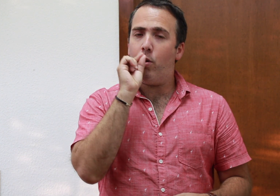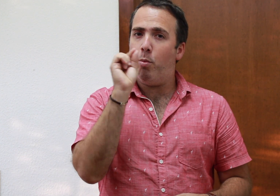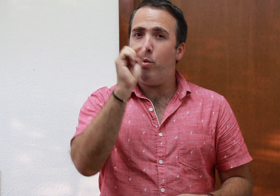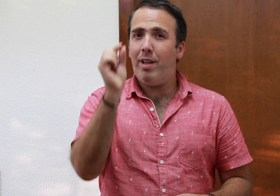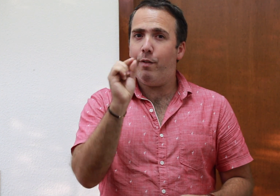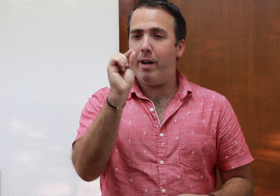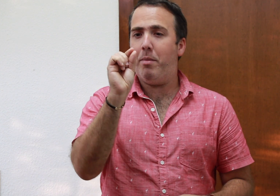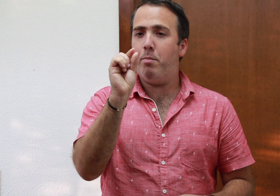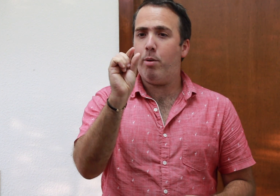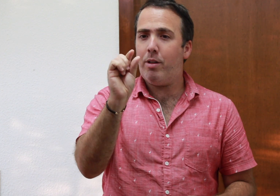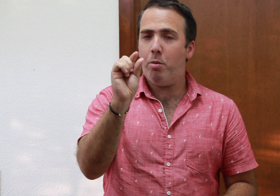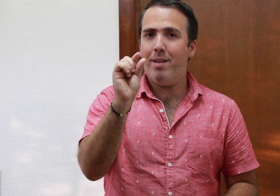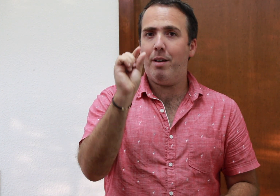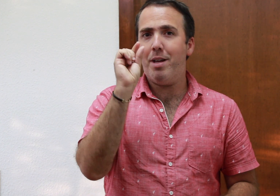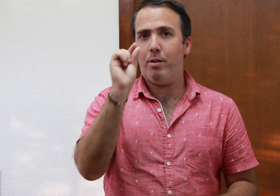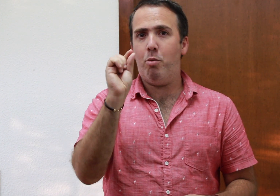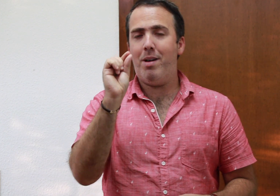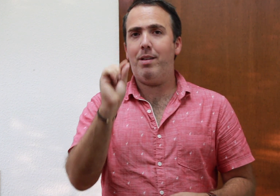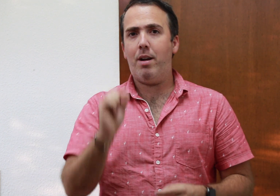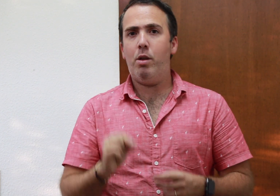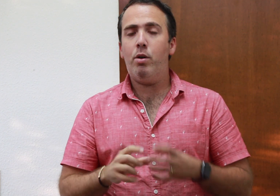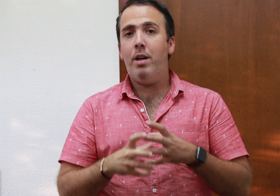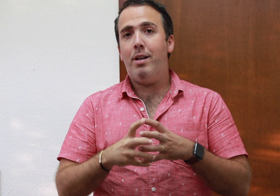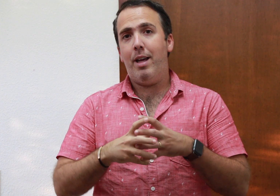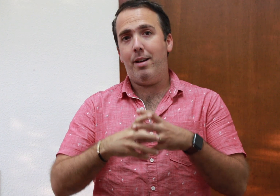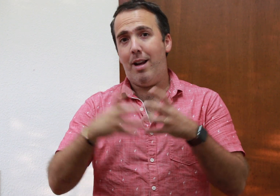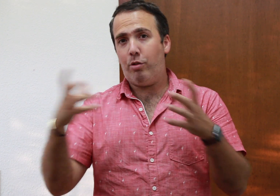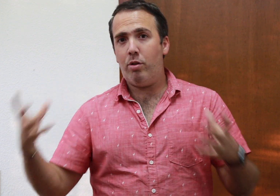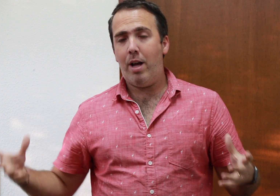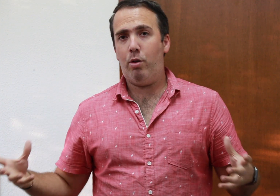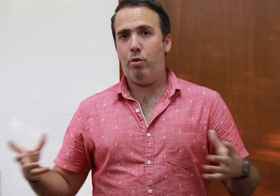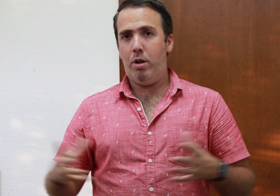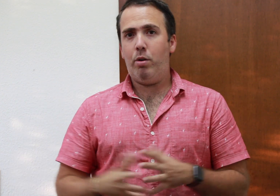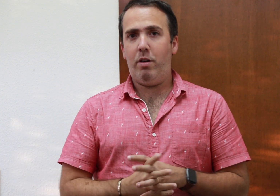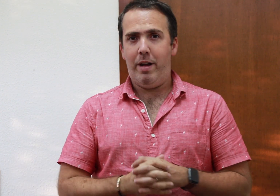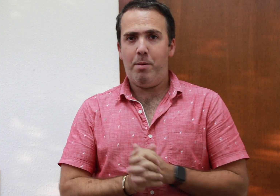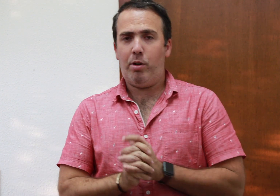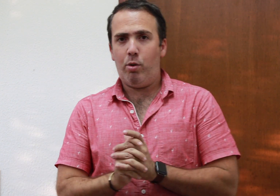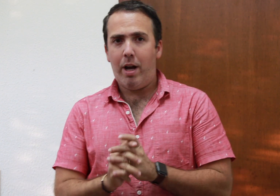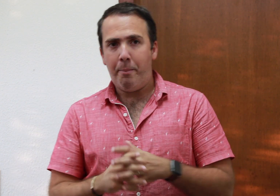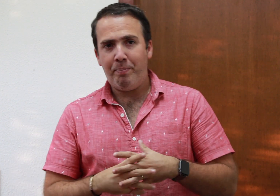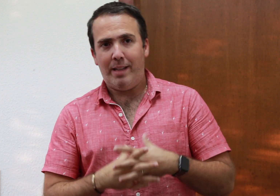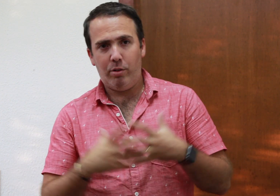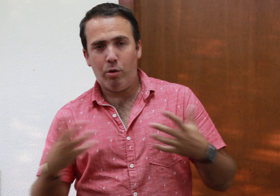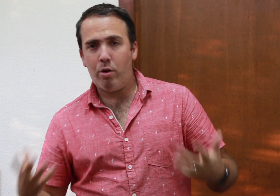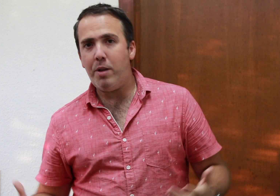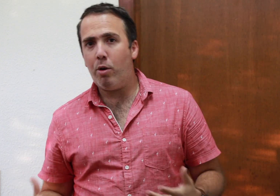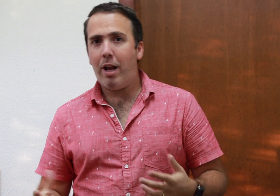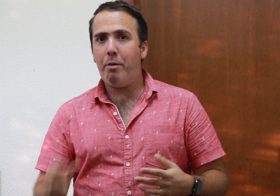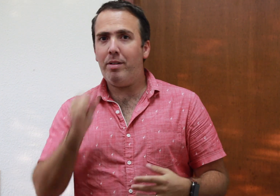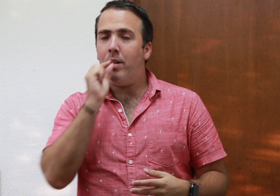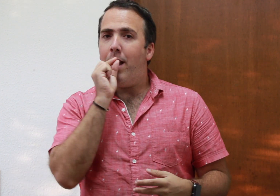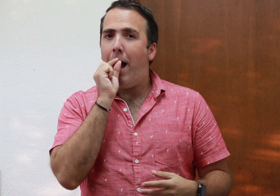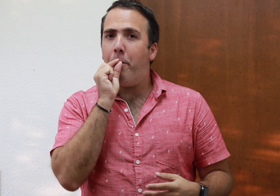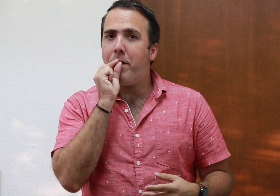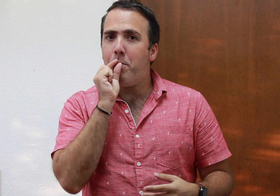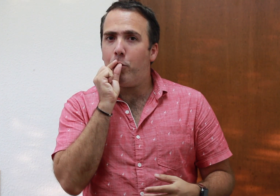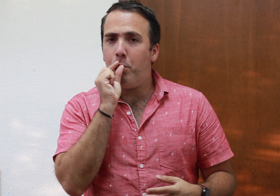como un diafragma un poquito más abierto o más cerrado en relación a los sonidos que vayamos a tocar. Si son sonidos graves, abrimos un